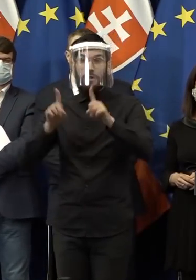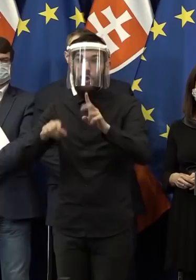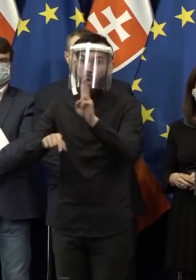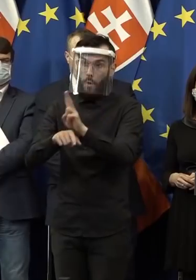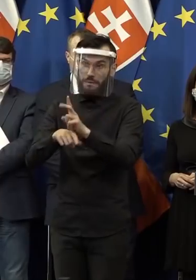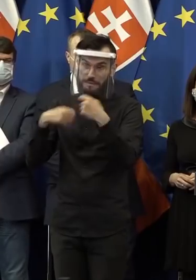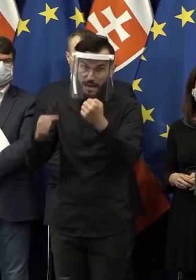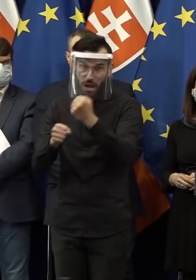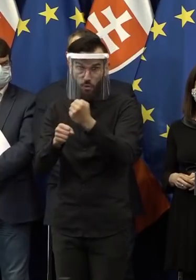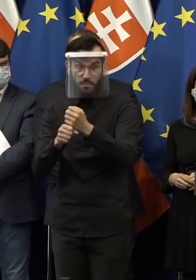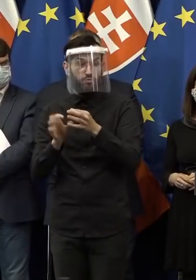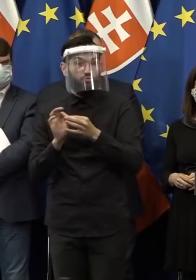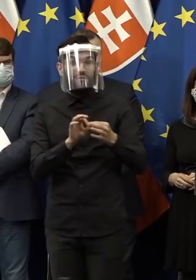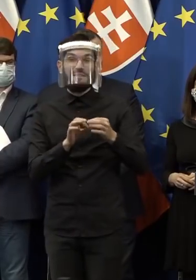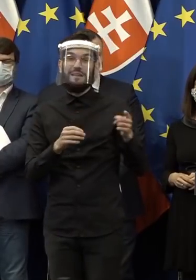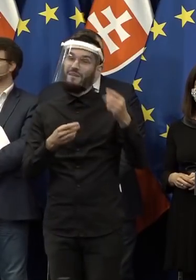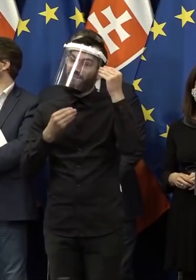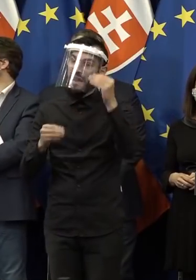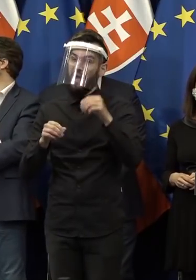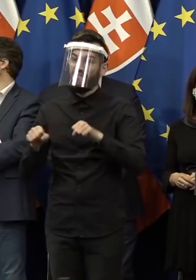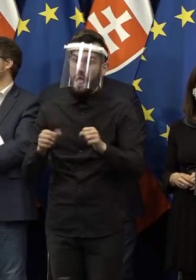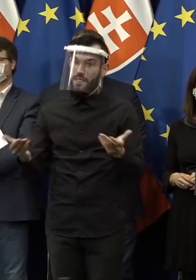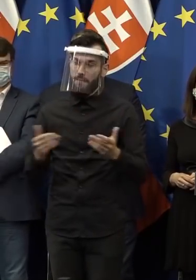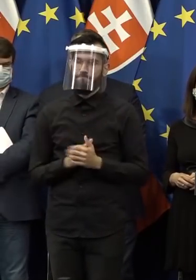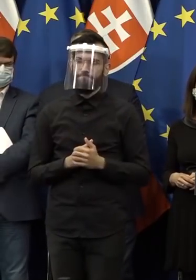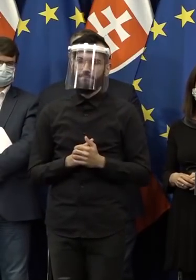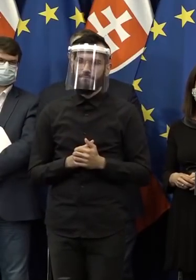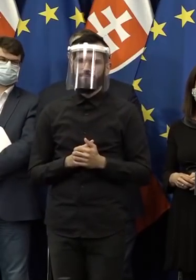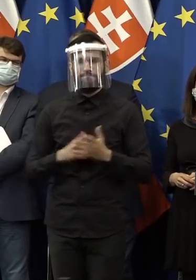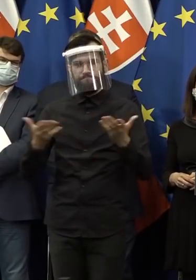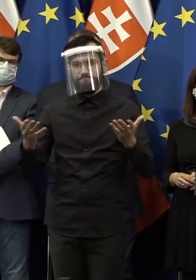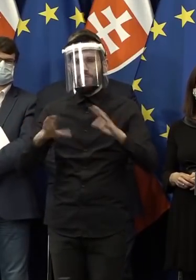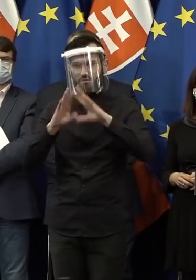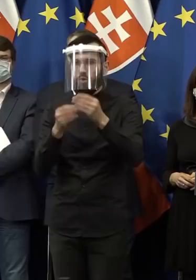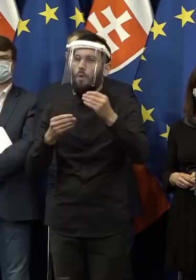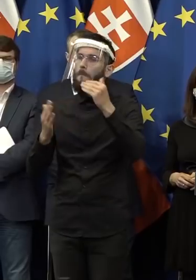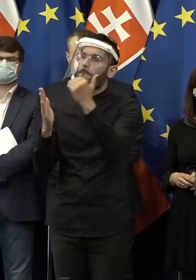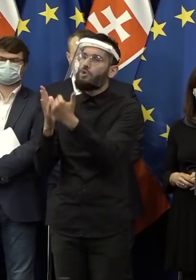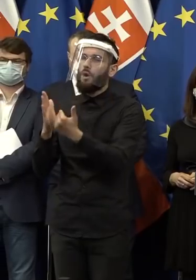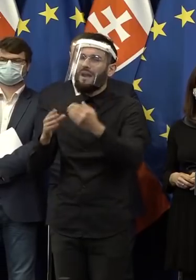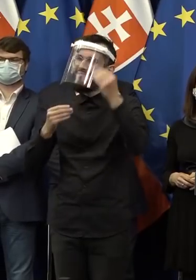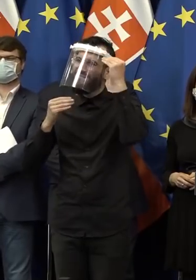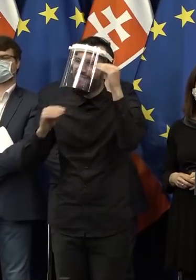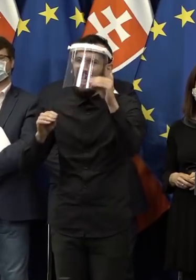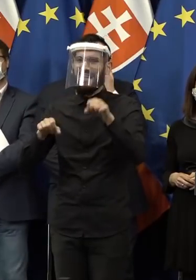opatrenia dajú začať robiť. A ktoré prípadne? Ono, celé to programové vyhlásenie vlády, by som povedal, to je taký